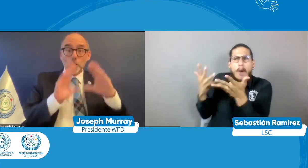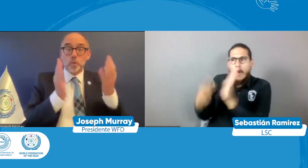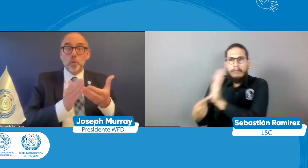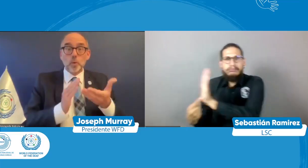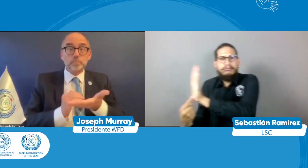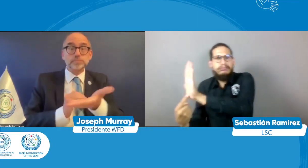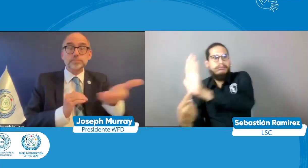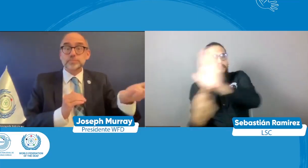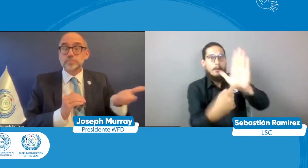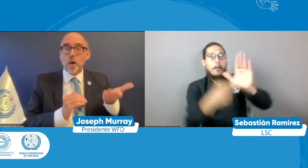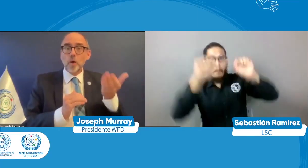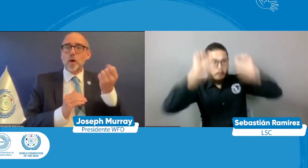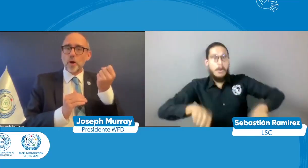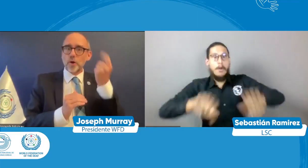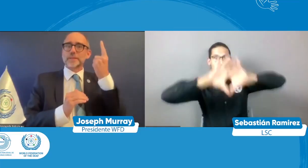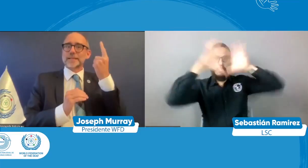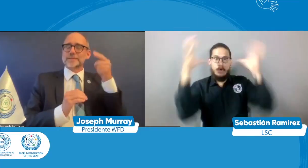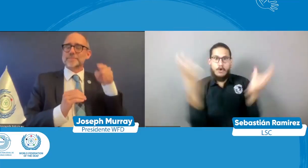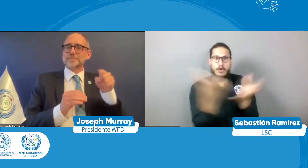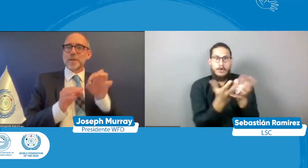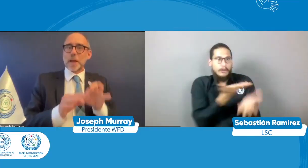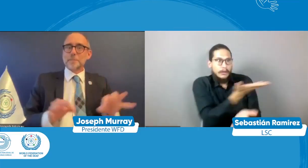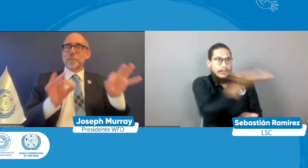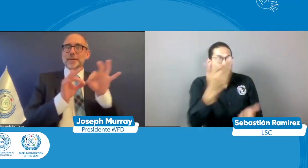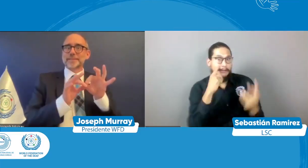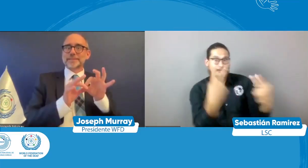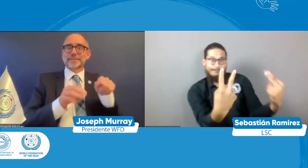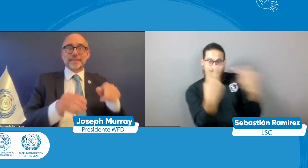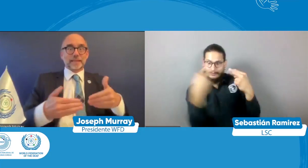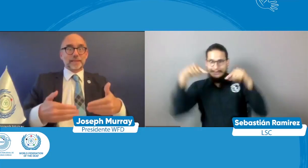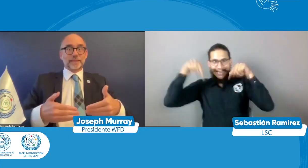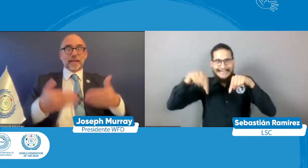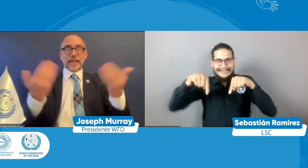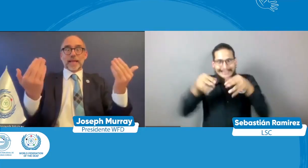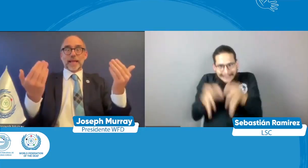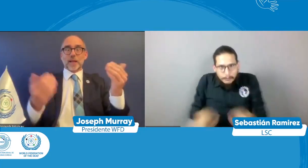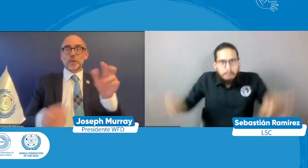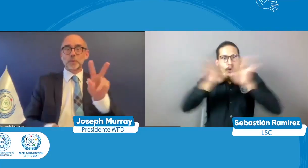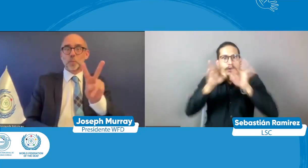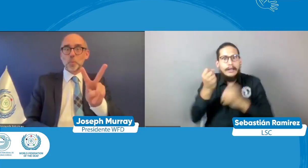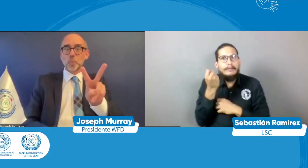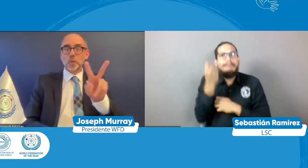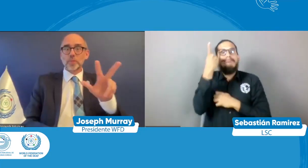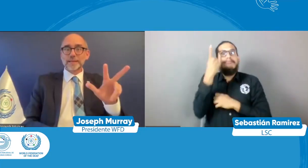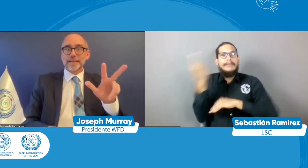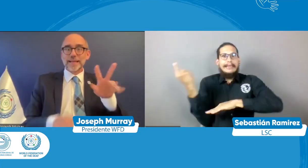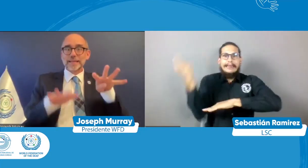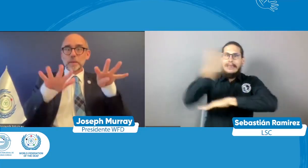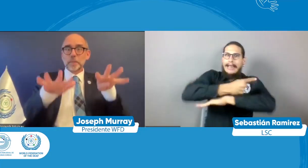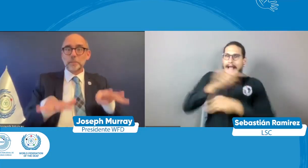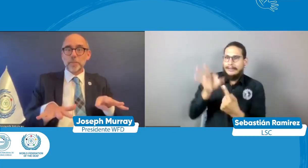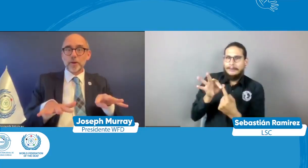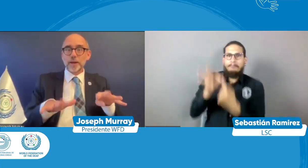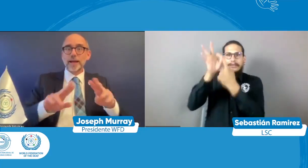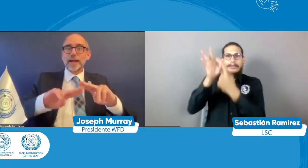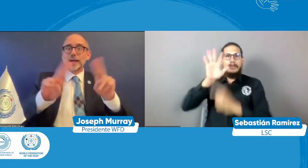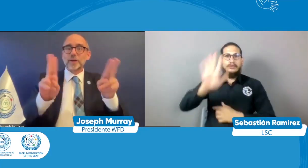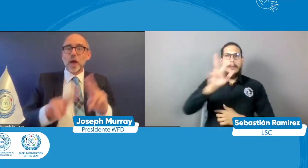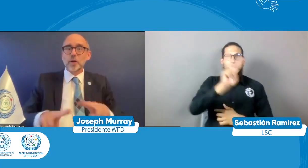la importancia de mostrarla al resto de la comunidad al resto del mundo y de qué es lo que significa para nosotros